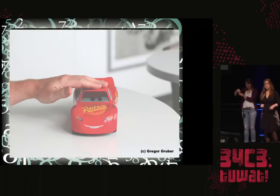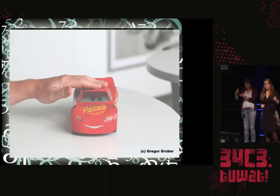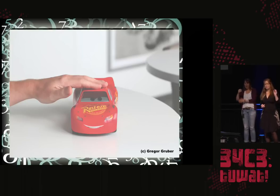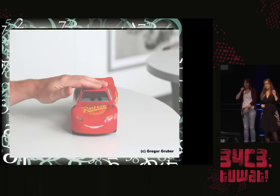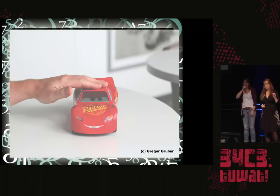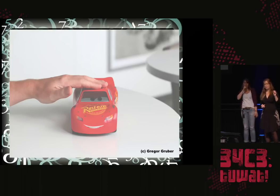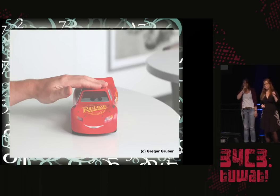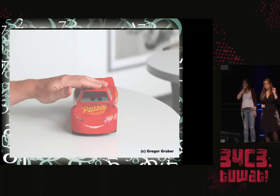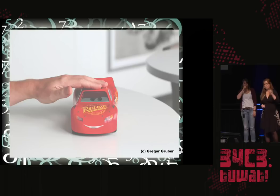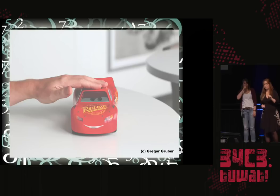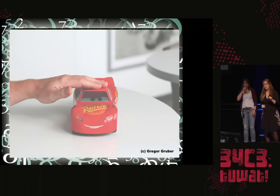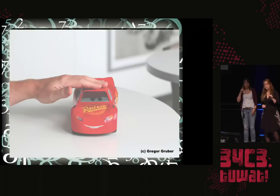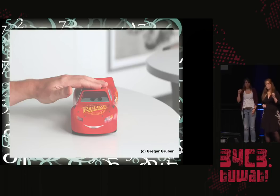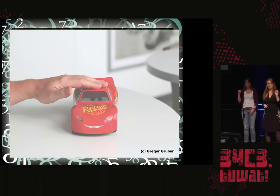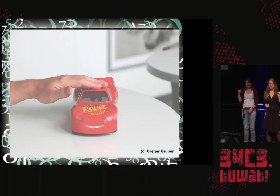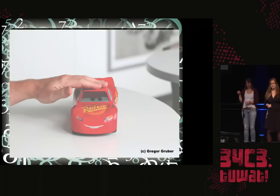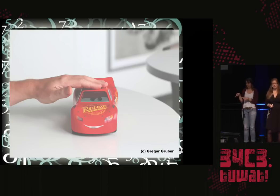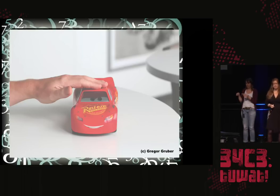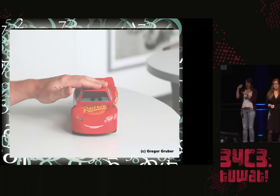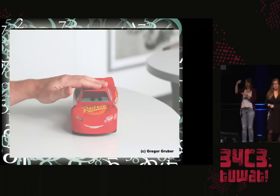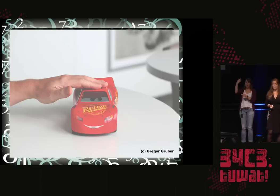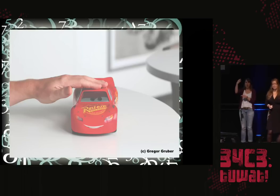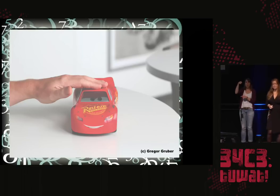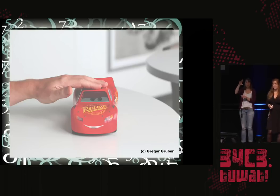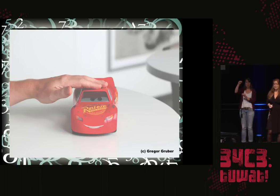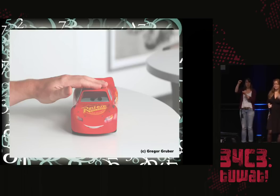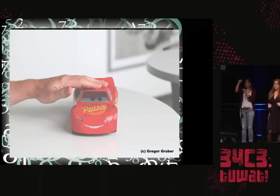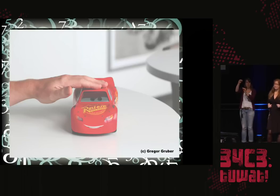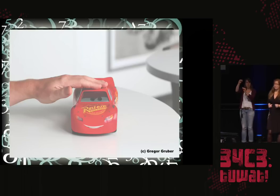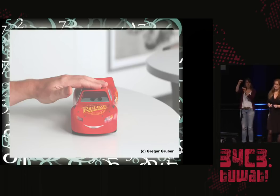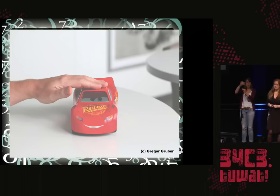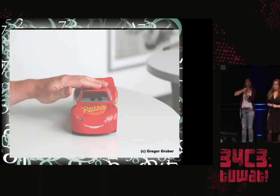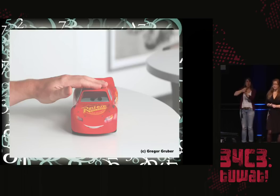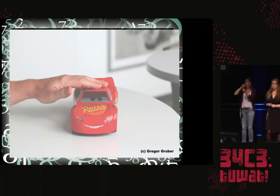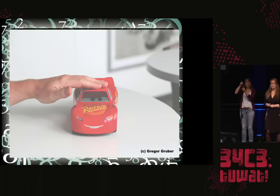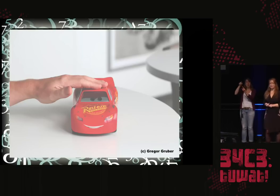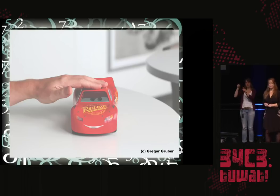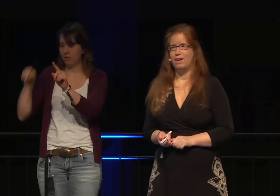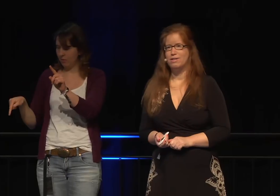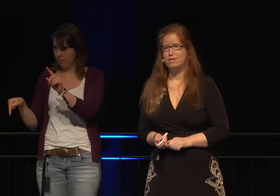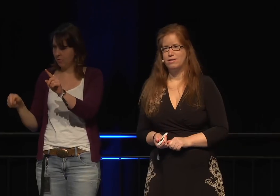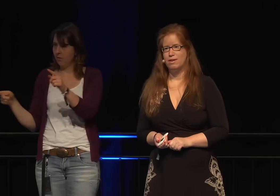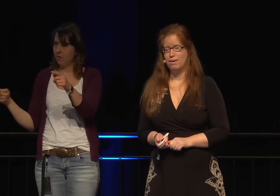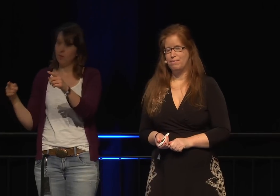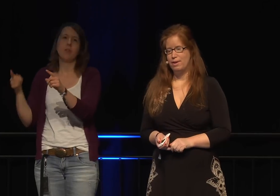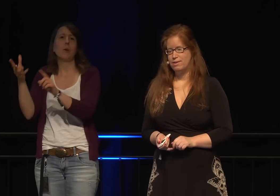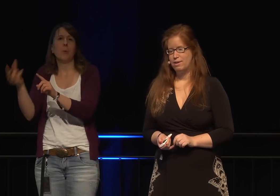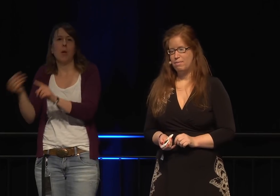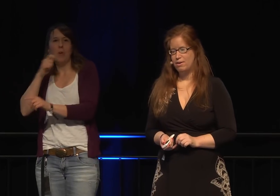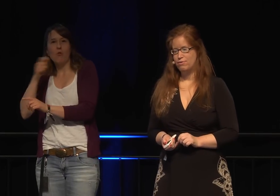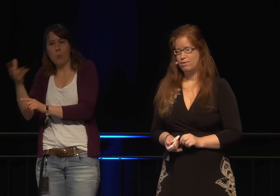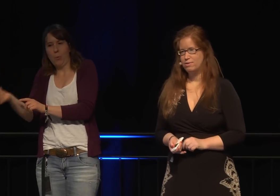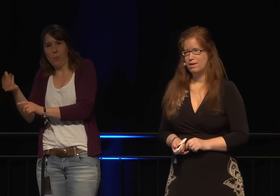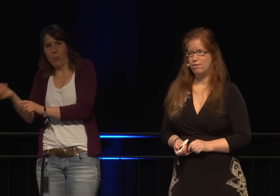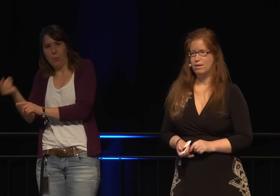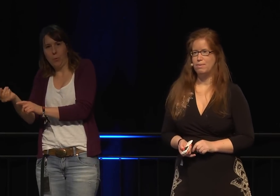Mikrofon und das wartet auf die richtigen Wörter im Film und dann macht es Kommentare.